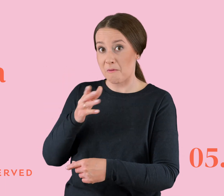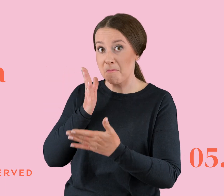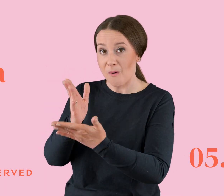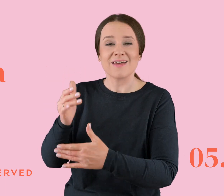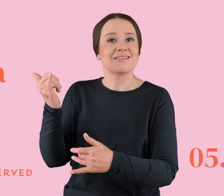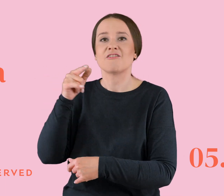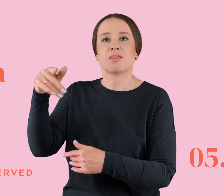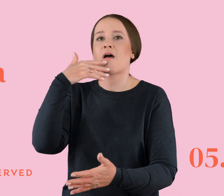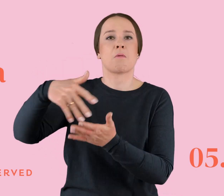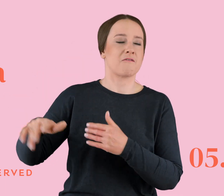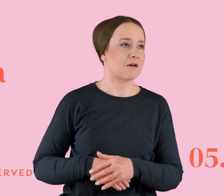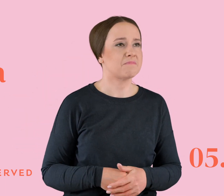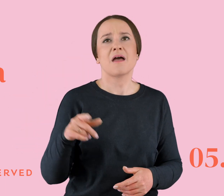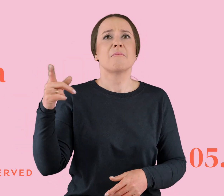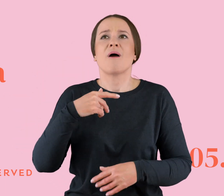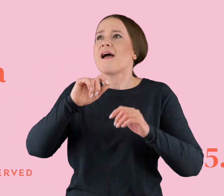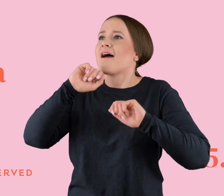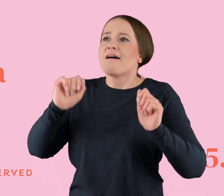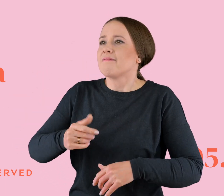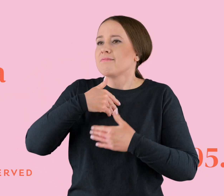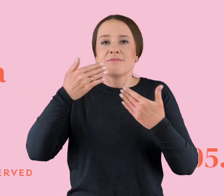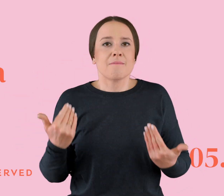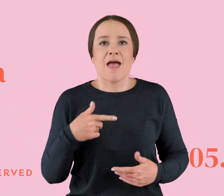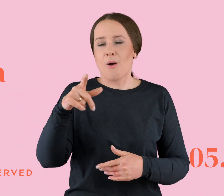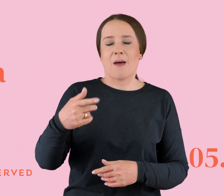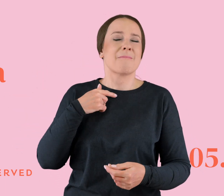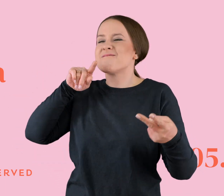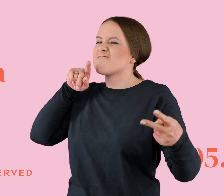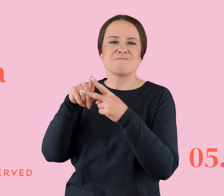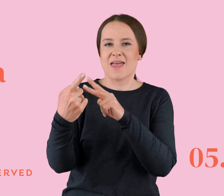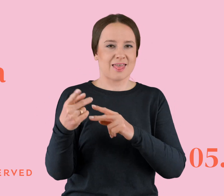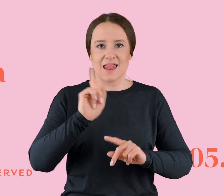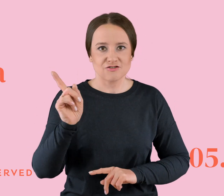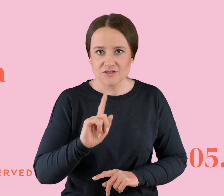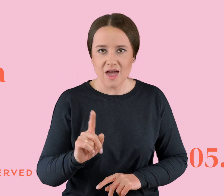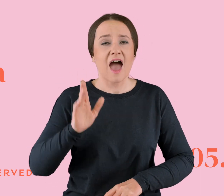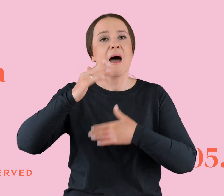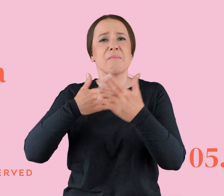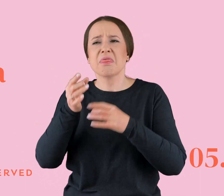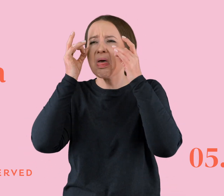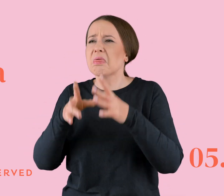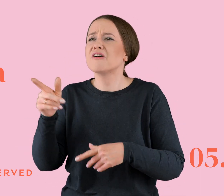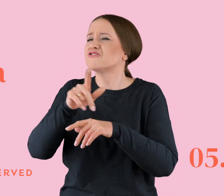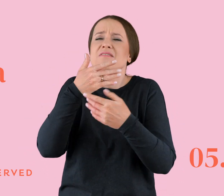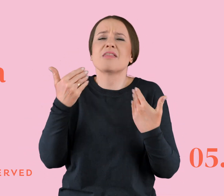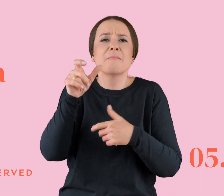odmową, bo ja tak nigdy nie miałem, nie wiem jak to jest i mam się nie wpierdalać. A potem zawsze był płacz, że nikt jej nie chce pomóc i tak w kółko.